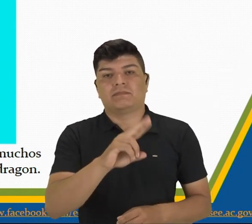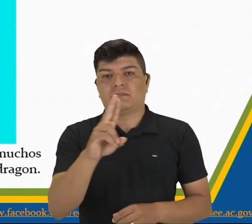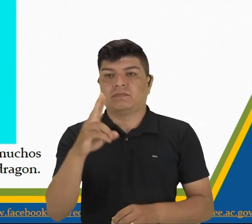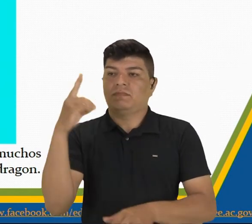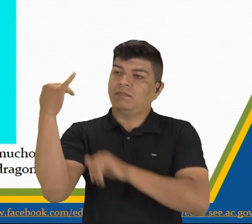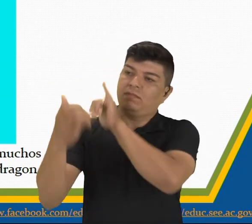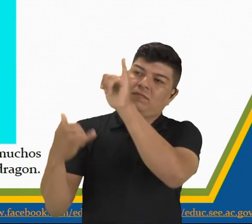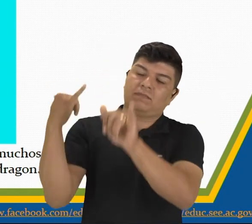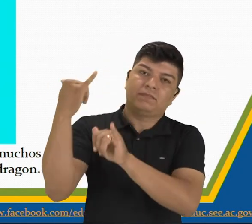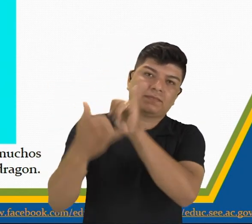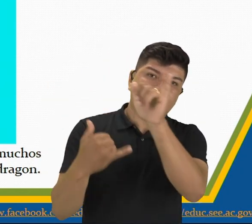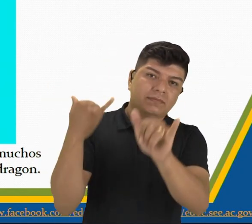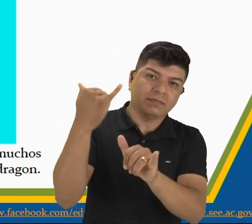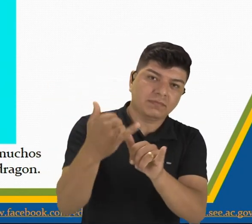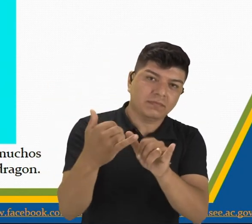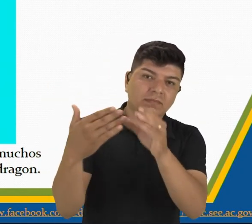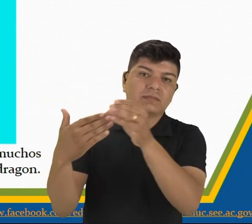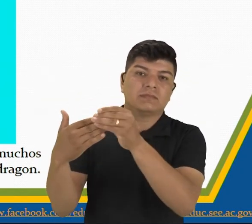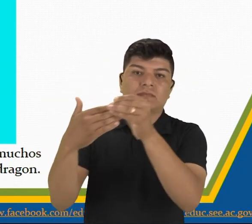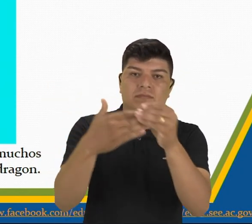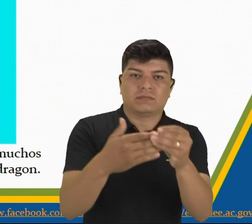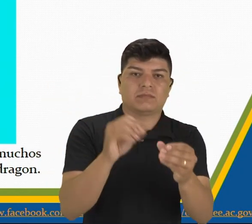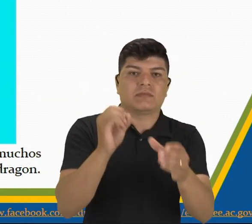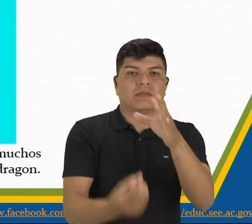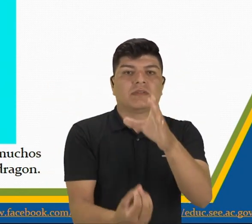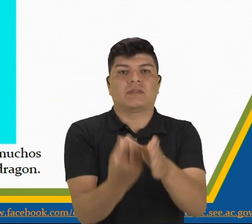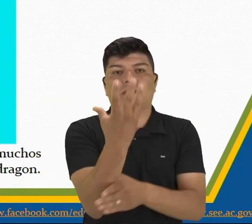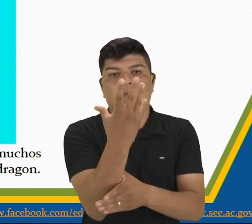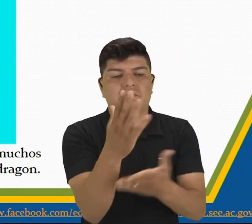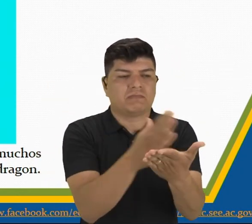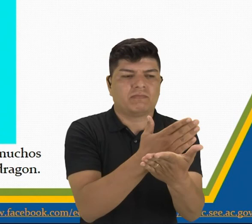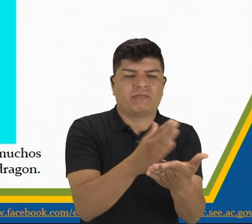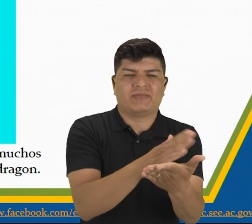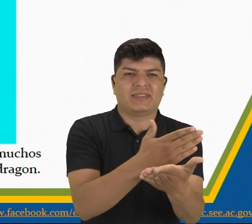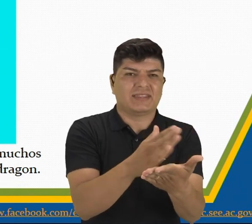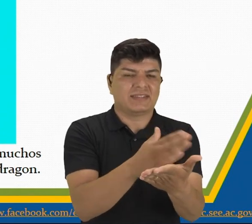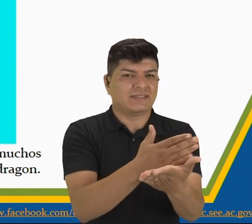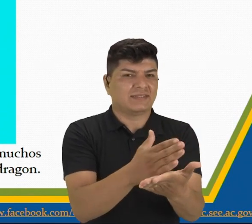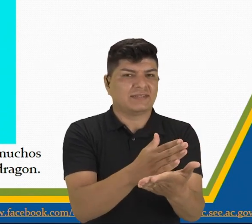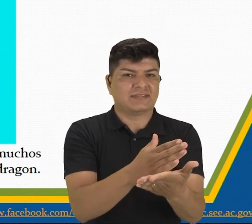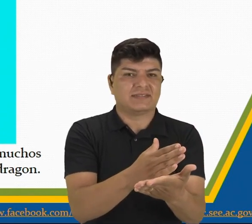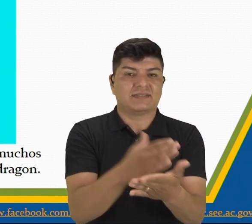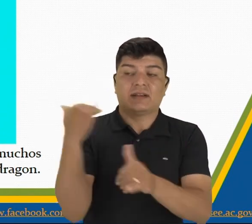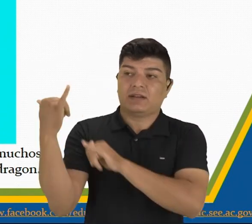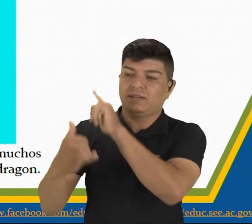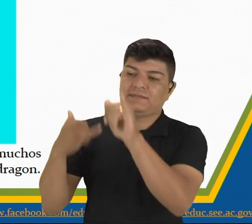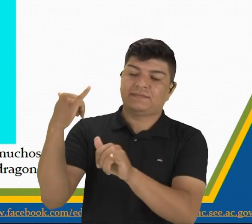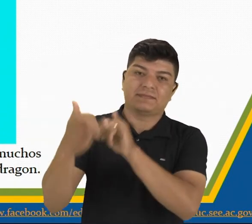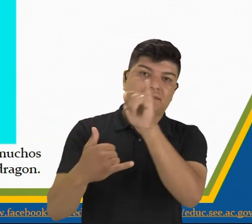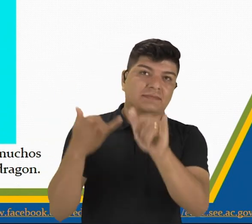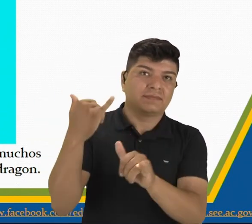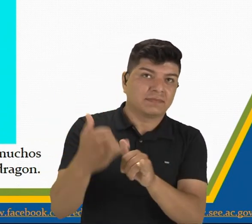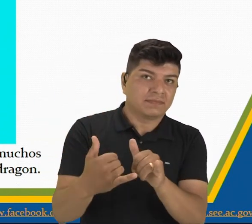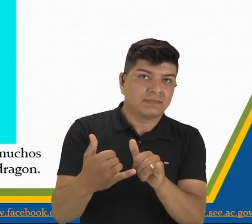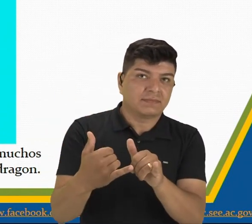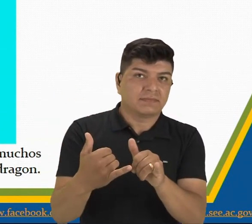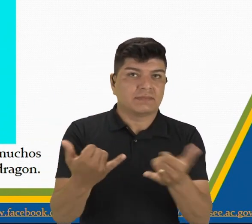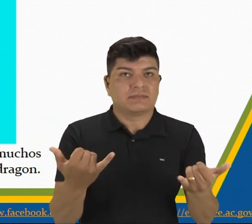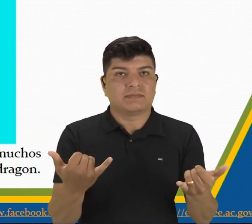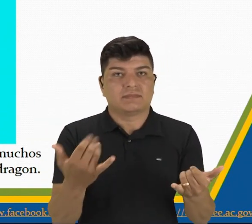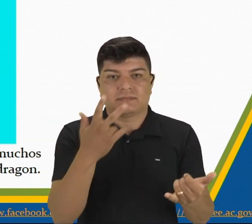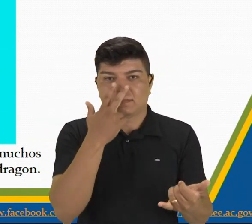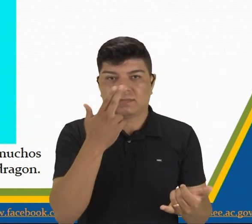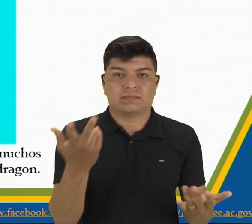La leyenda nos trae el origen de algún elemento. La leyenda nos ubica en un momento